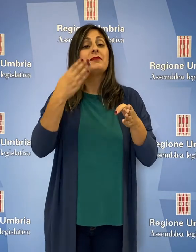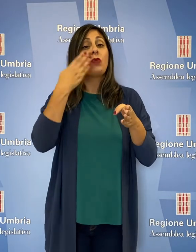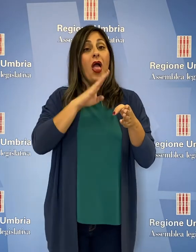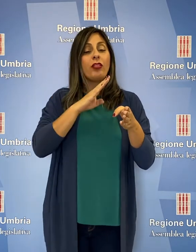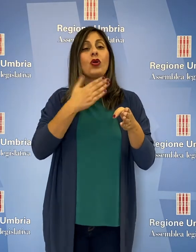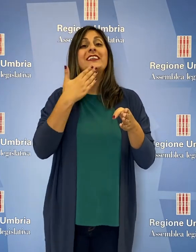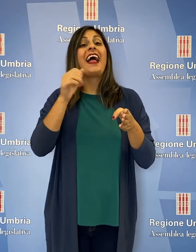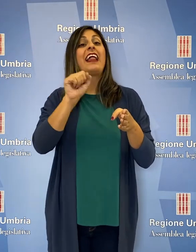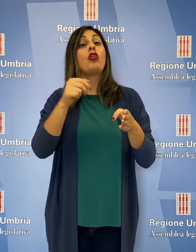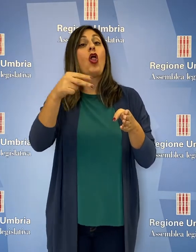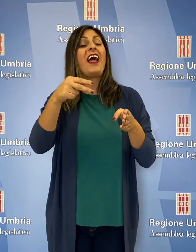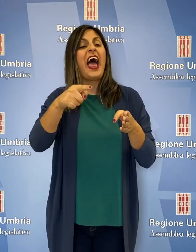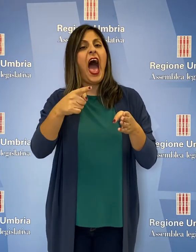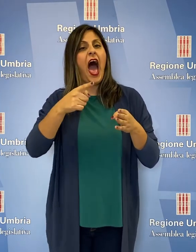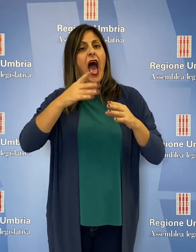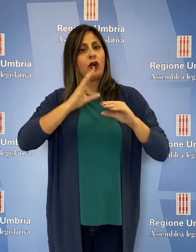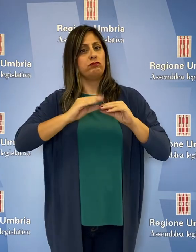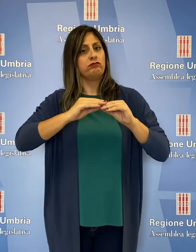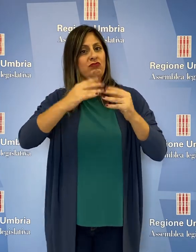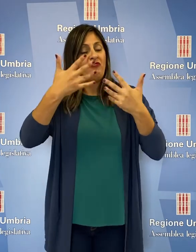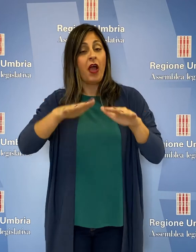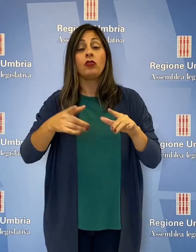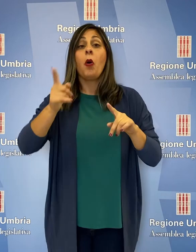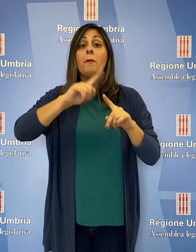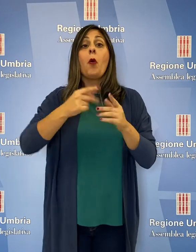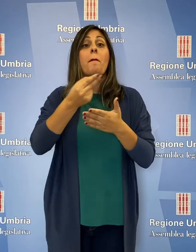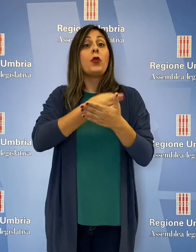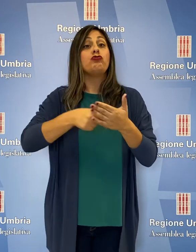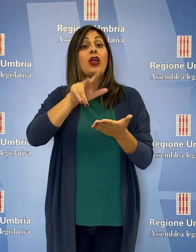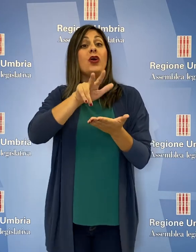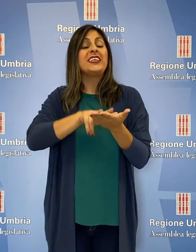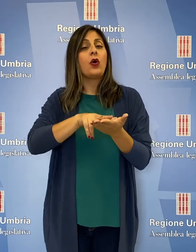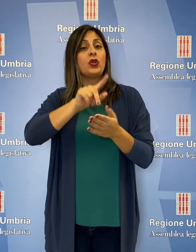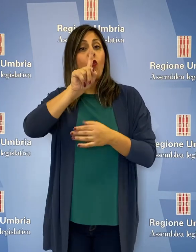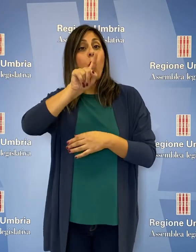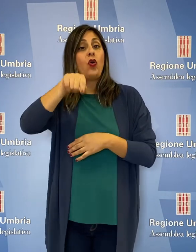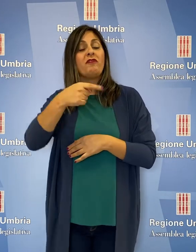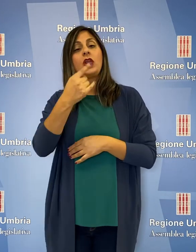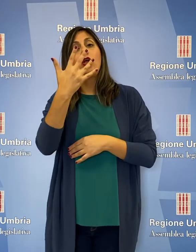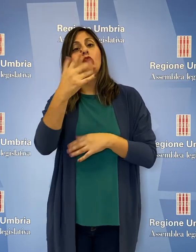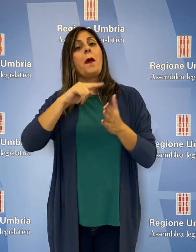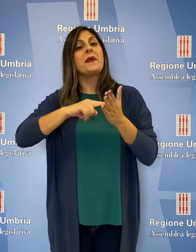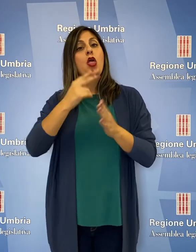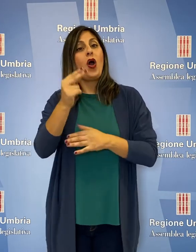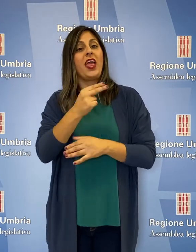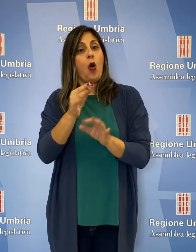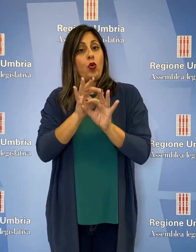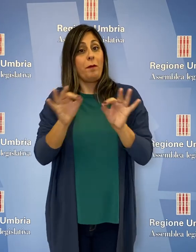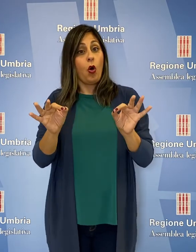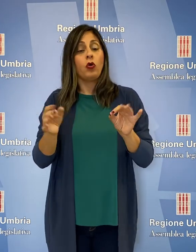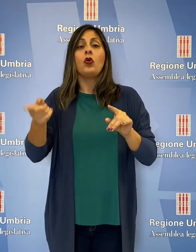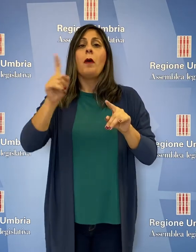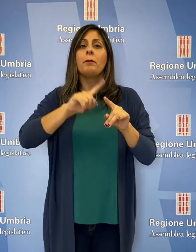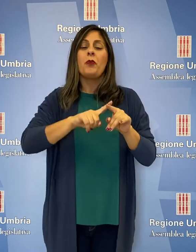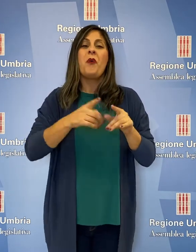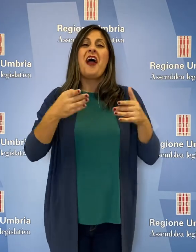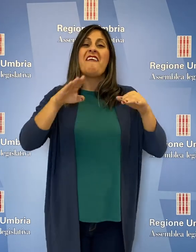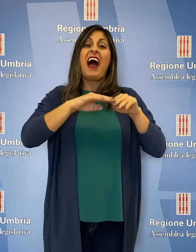Spoleto-Sant'Anatolia di Narco, già pronto il progetto esecutivo per 1,5 milioni di euro, del tratto per Vallo